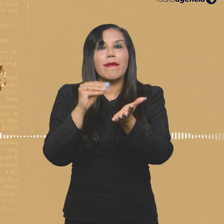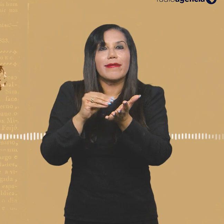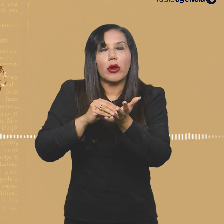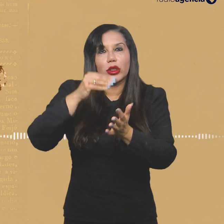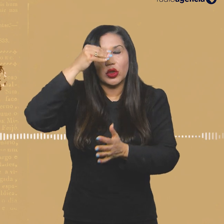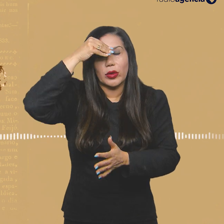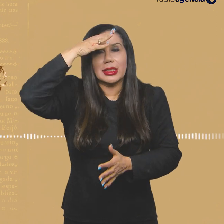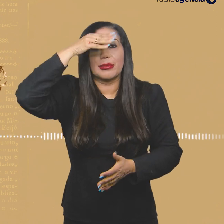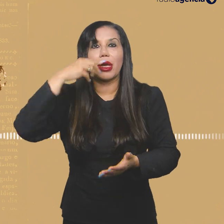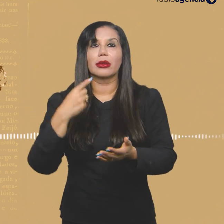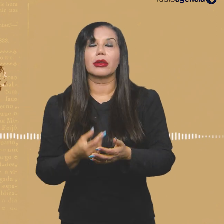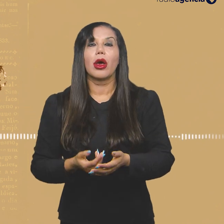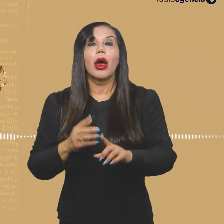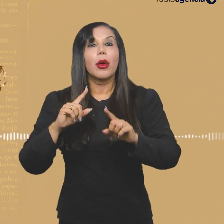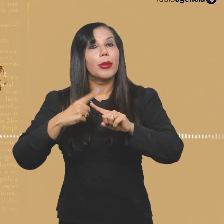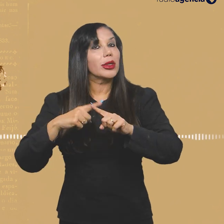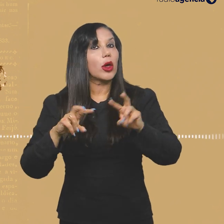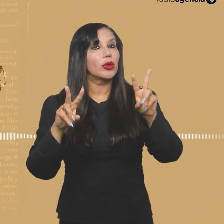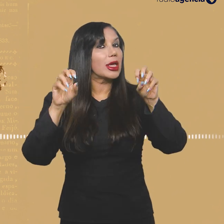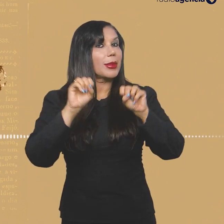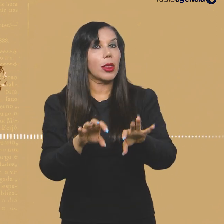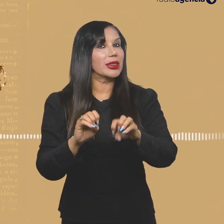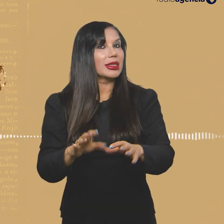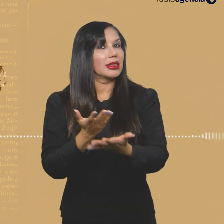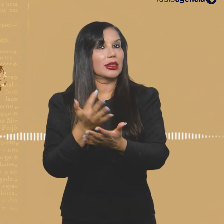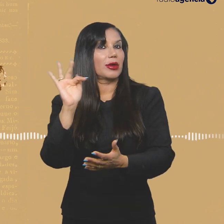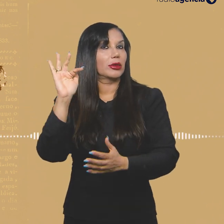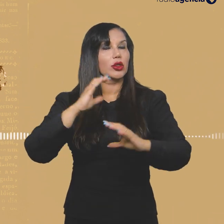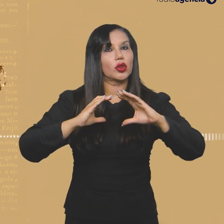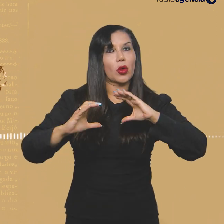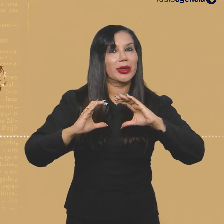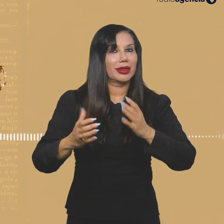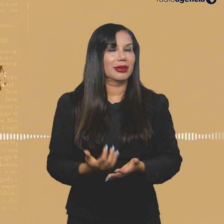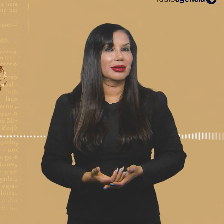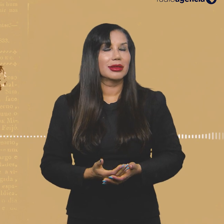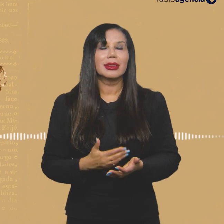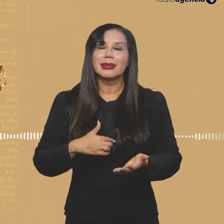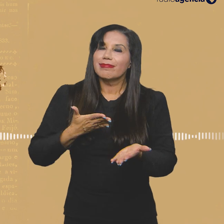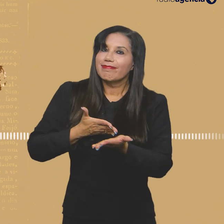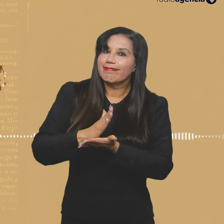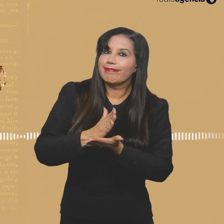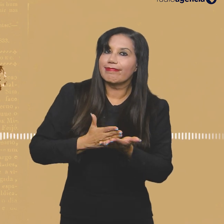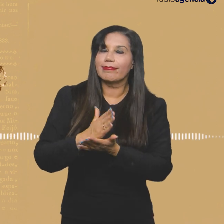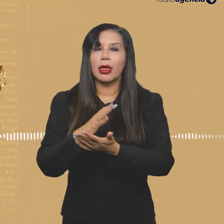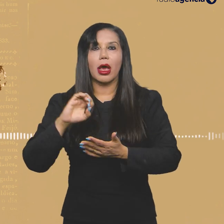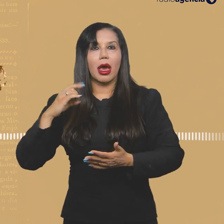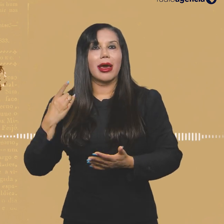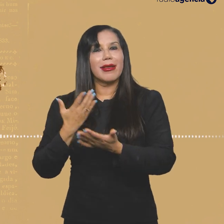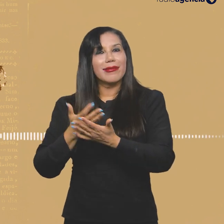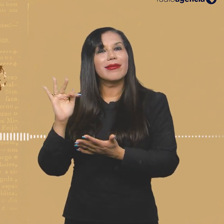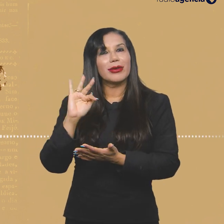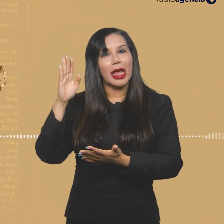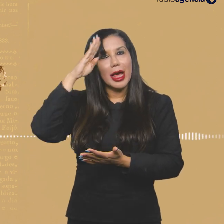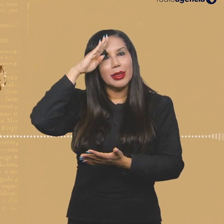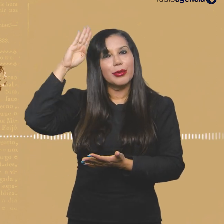respeito, já que o tema não é ensinado nas faculdades de comunicação. Era um certo incômodo que eu tinha na universidade,